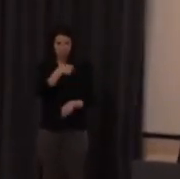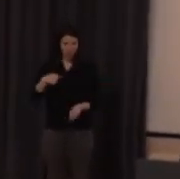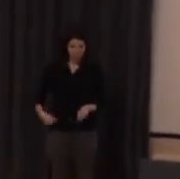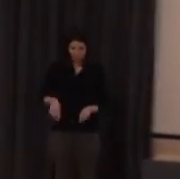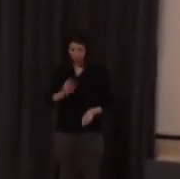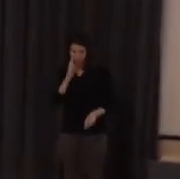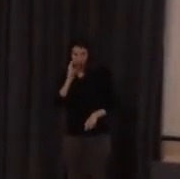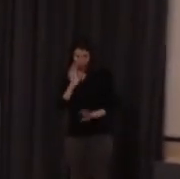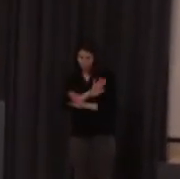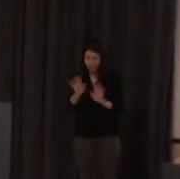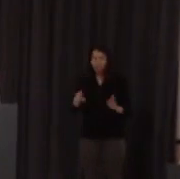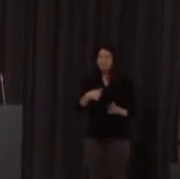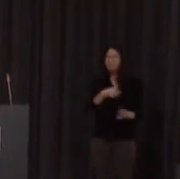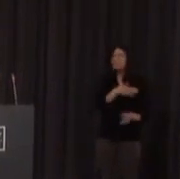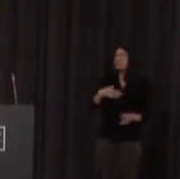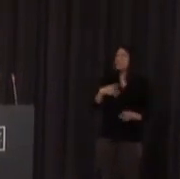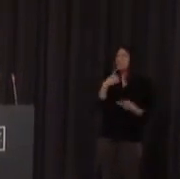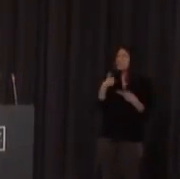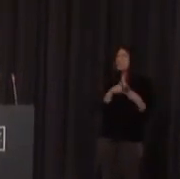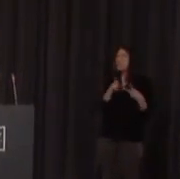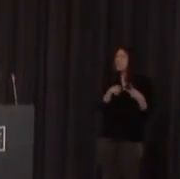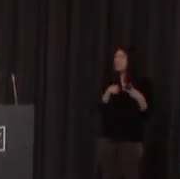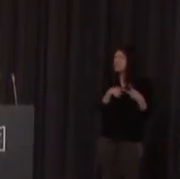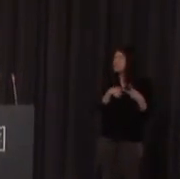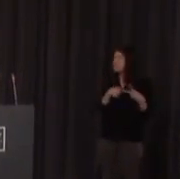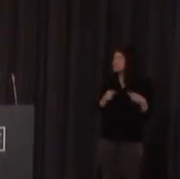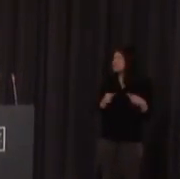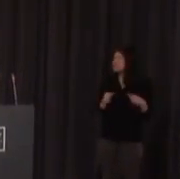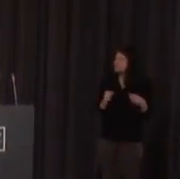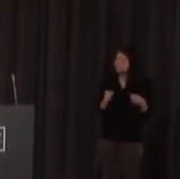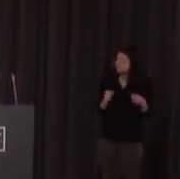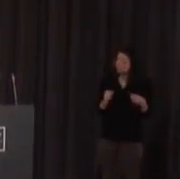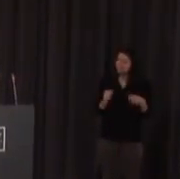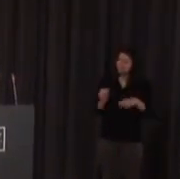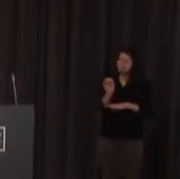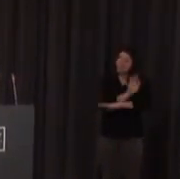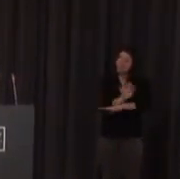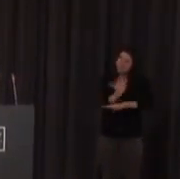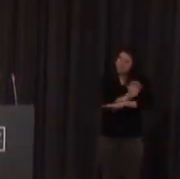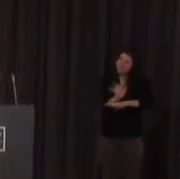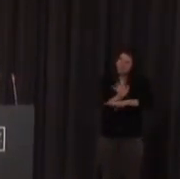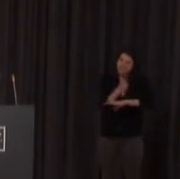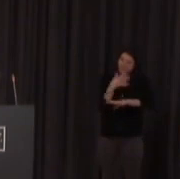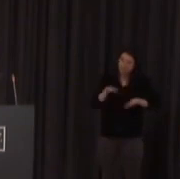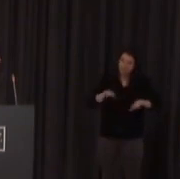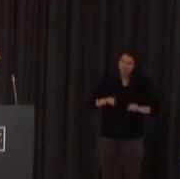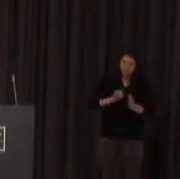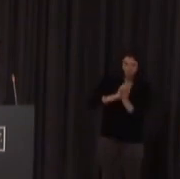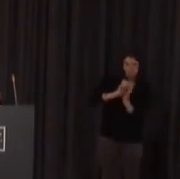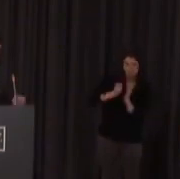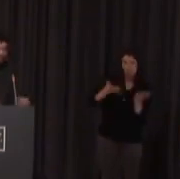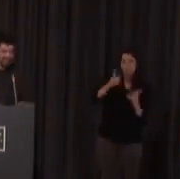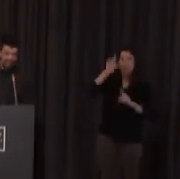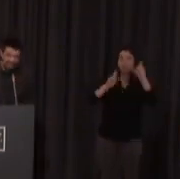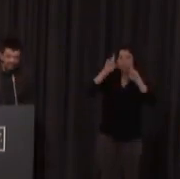esto te quería preguntar ¿cómo en el SEA marcaríais por ejemplo la expresión facial los signos